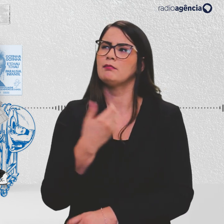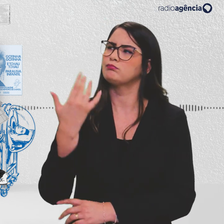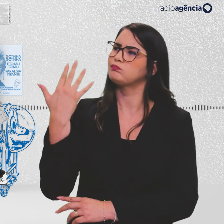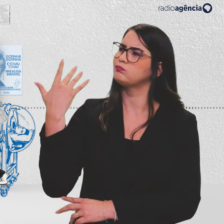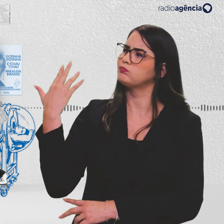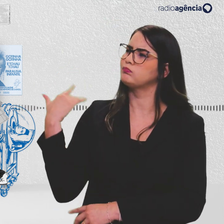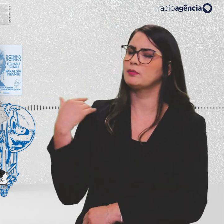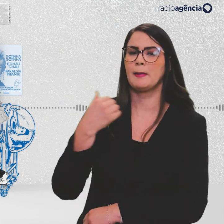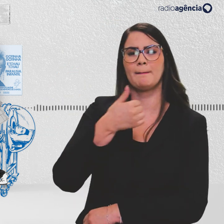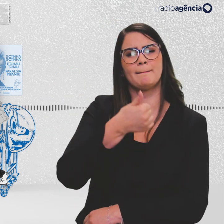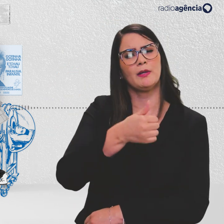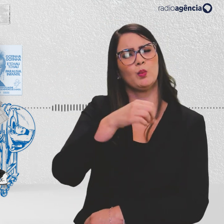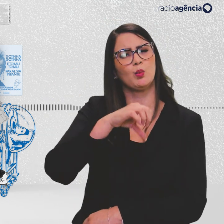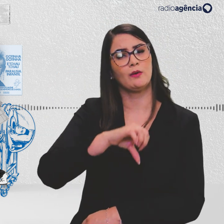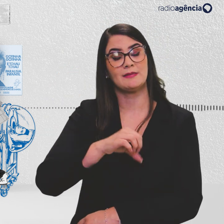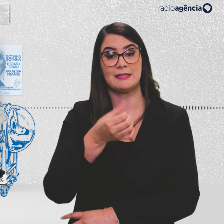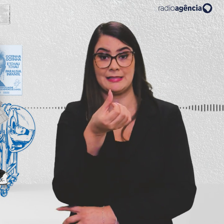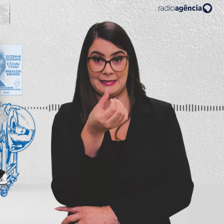1960.